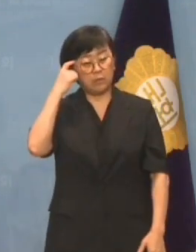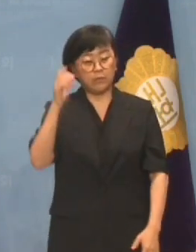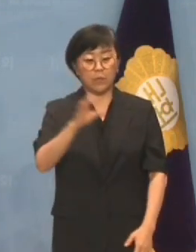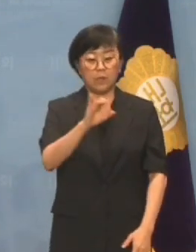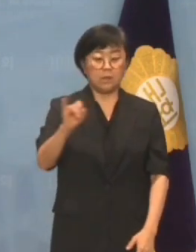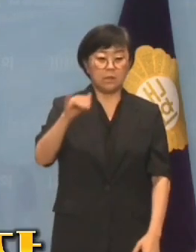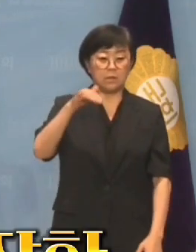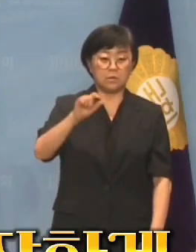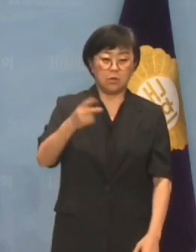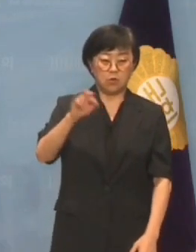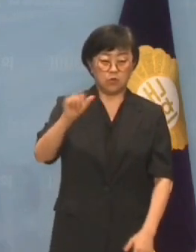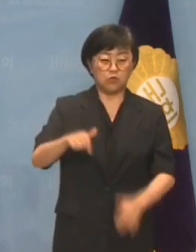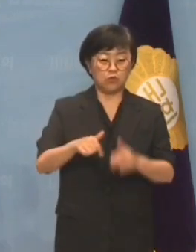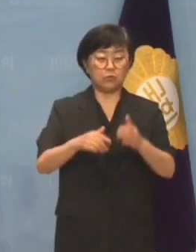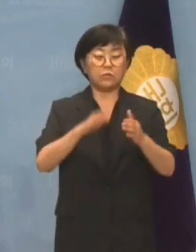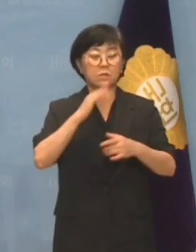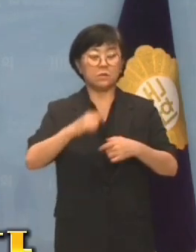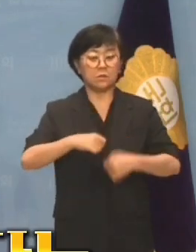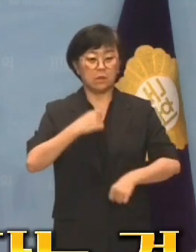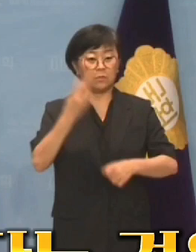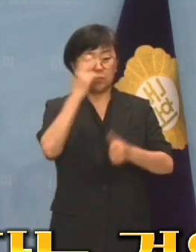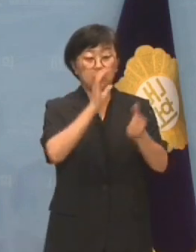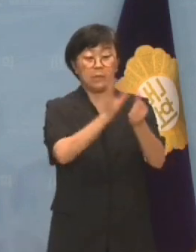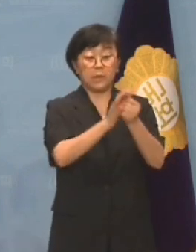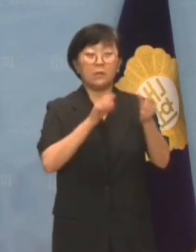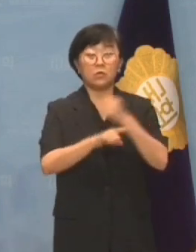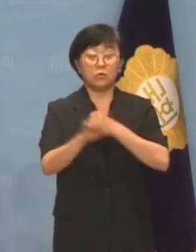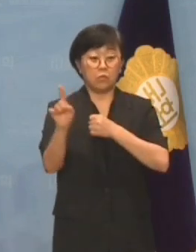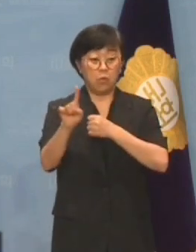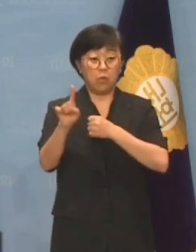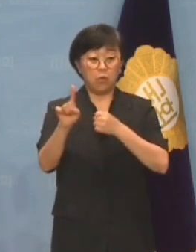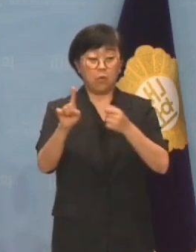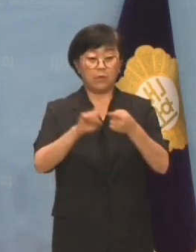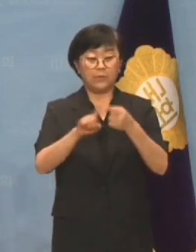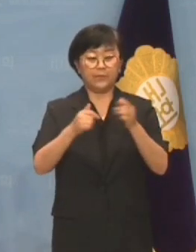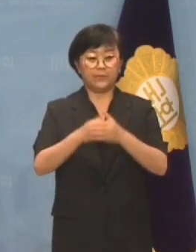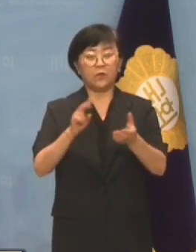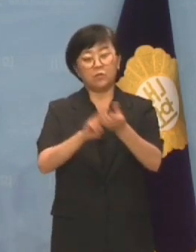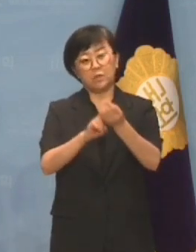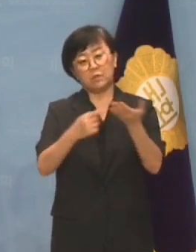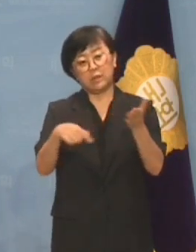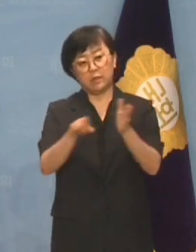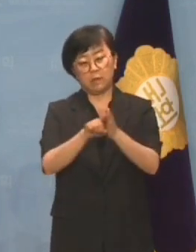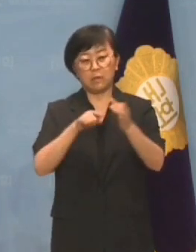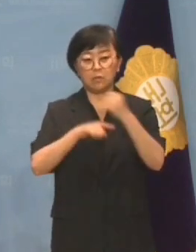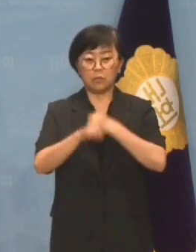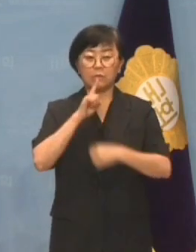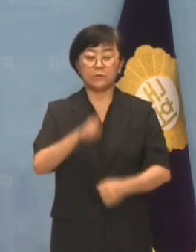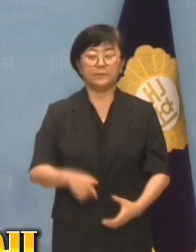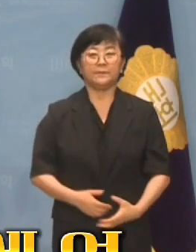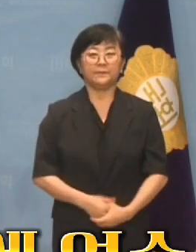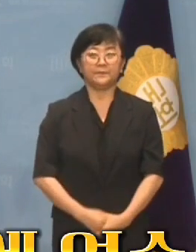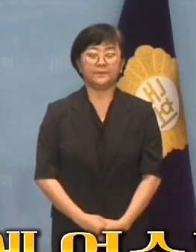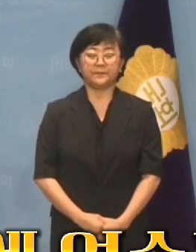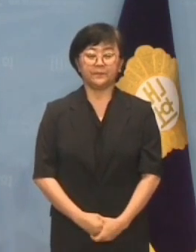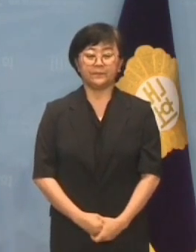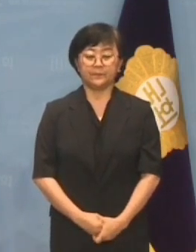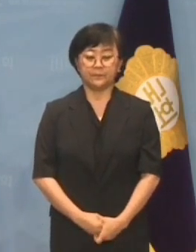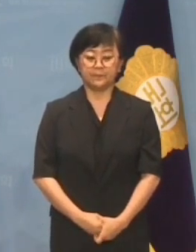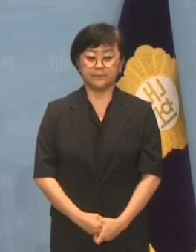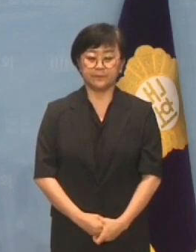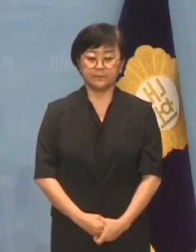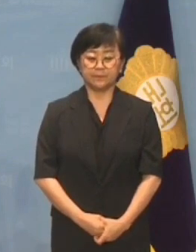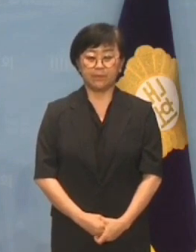이철규 사무총장에게 진상조사를 맡겼다는 것은 눈가리고 아웅하려는 의도로 의심할 수밖에 없습니다.